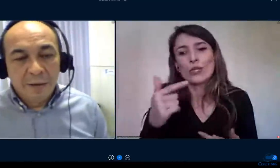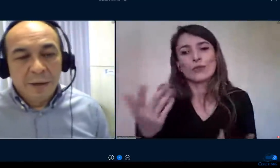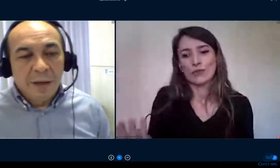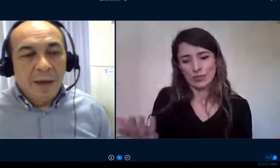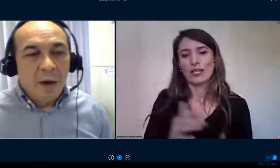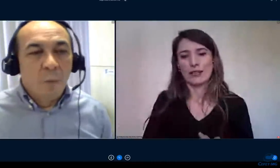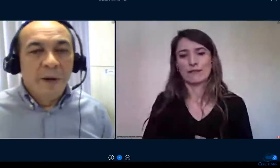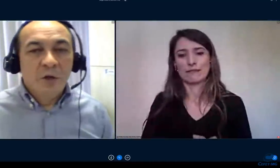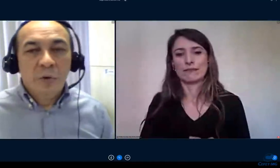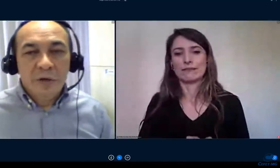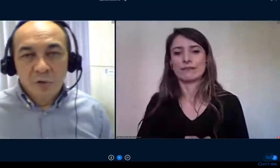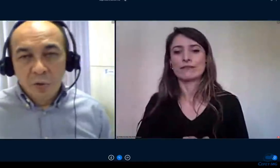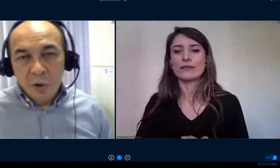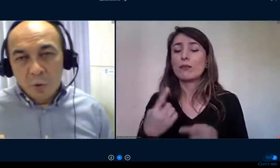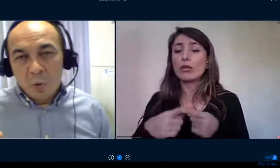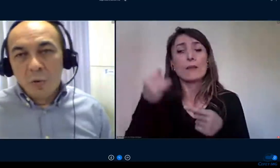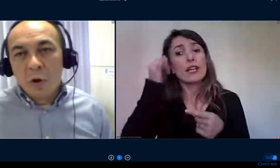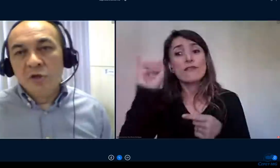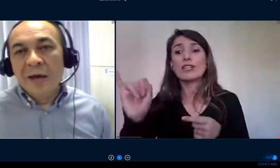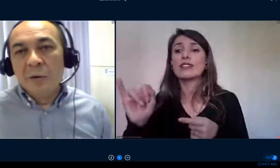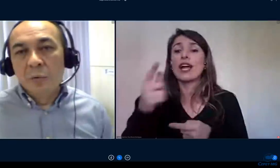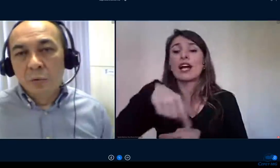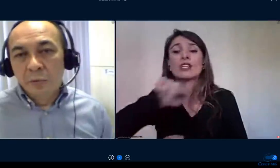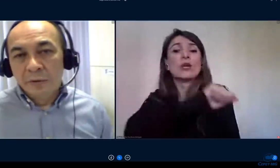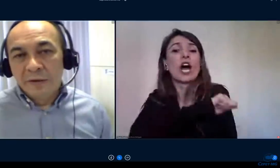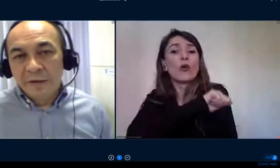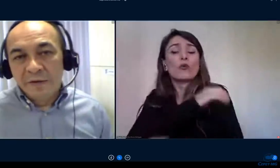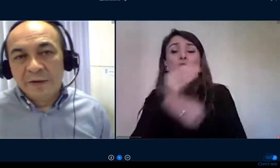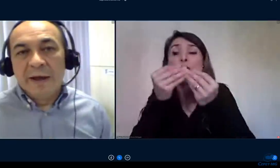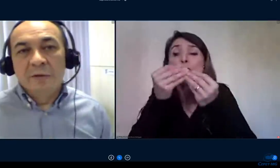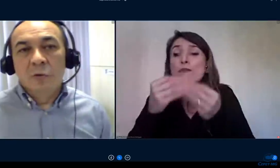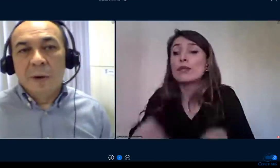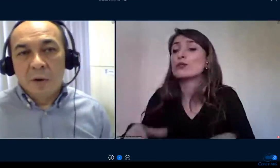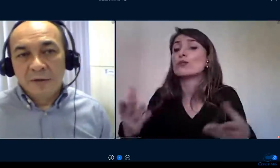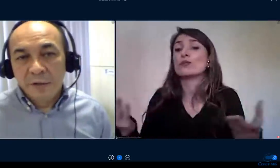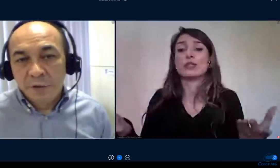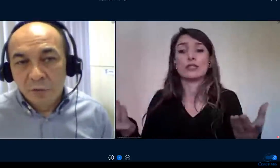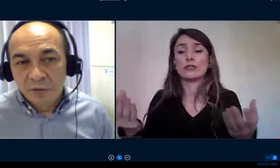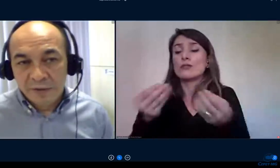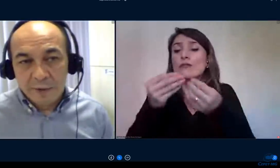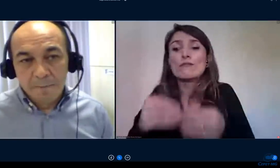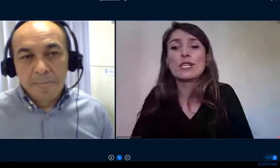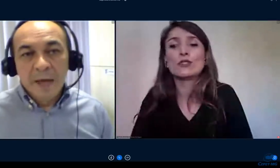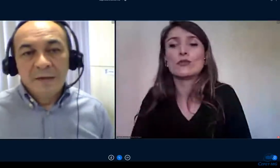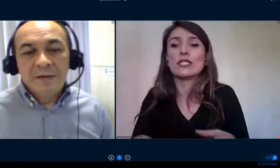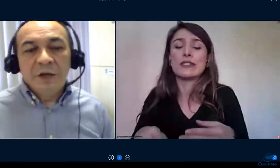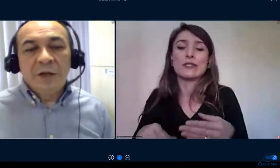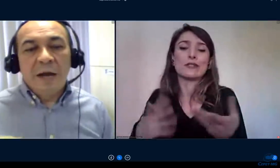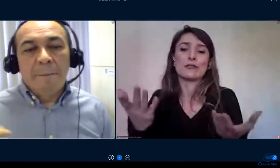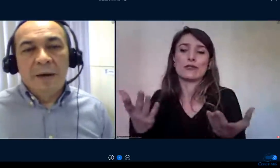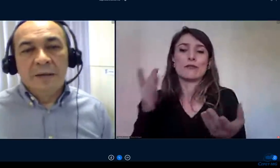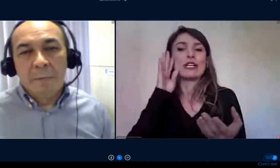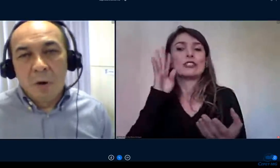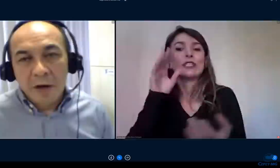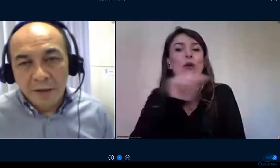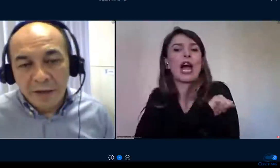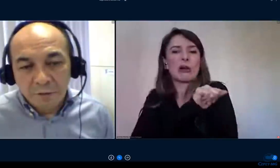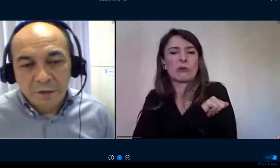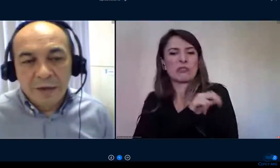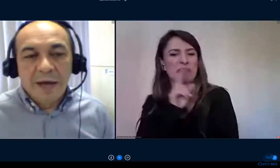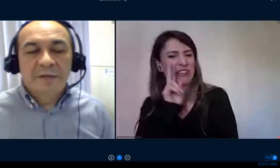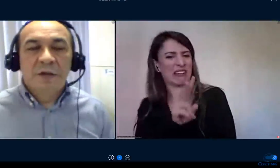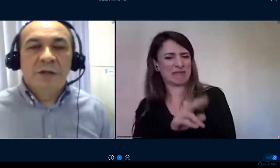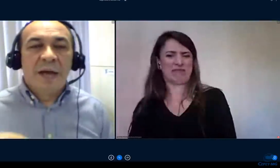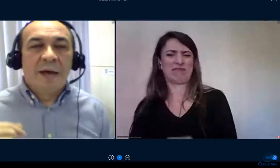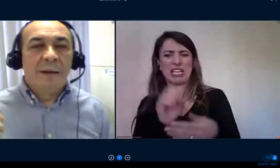tenha o prejuízo com o nosso aluno ter descrédito com a nossa instituição seja ela pela demora de